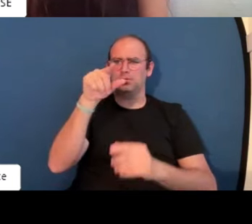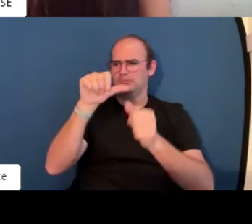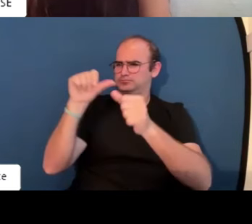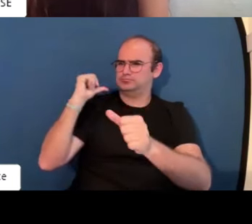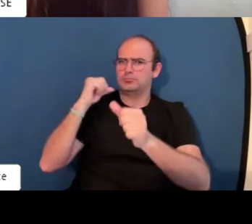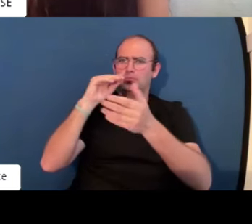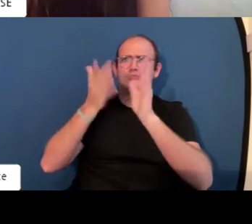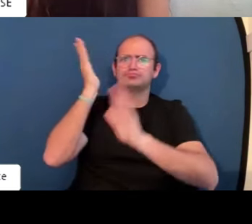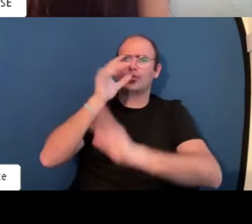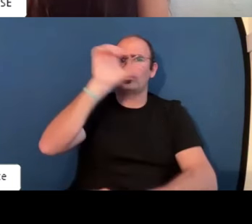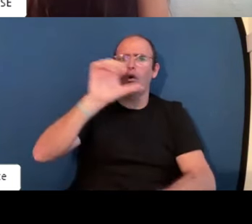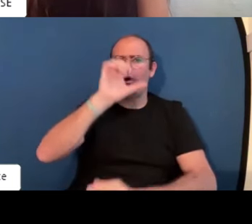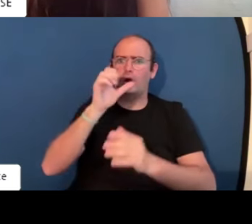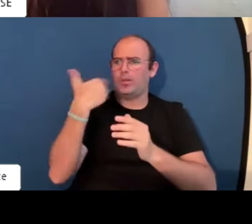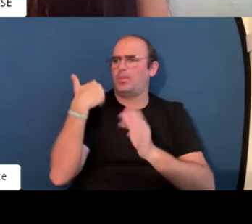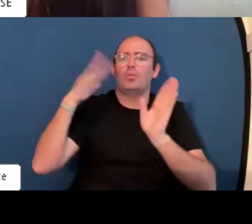a nivel global